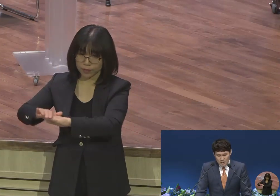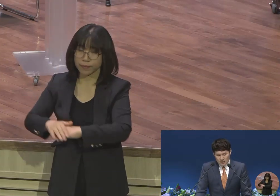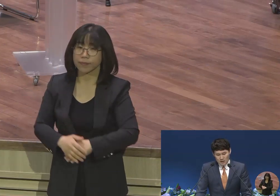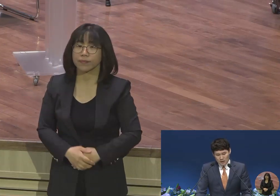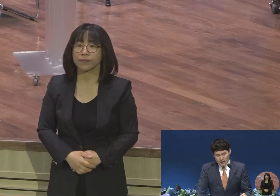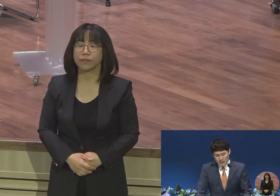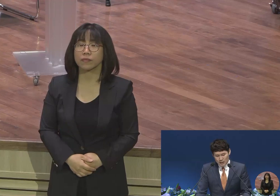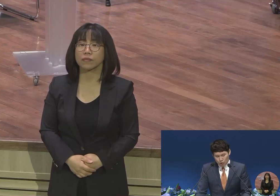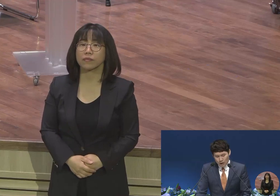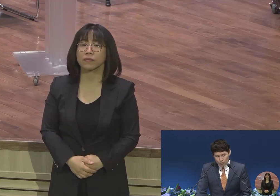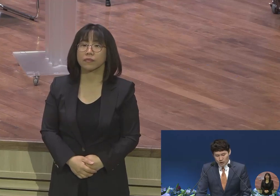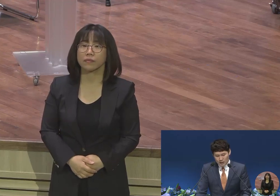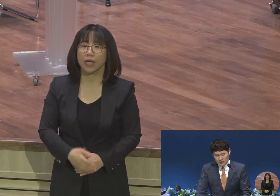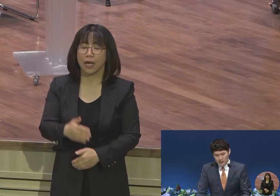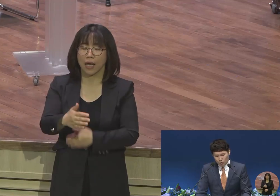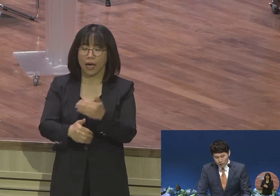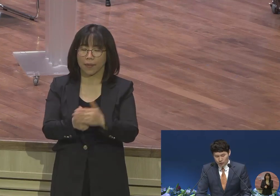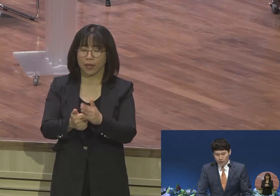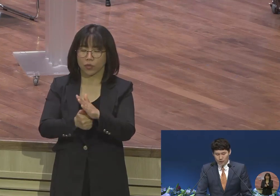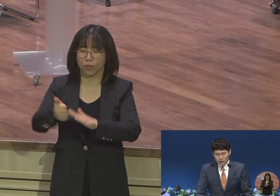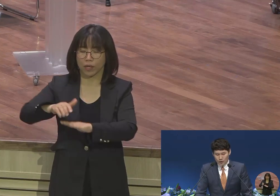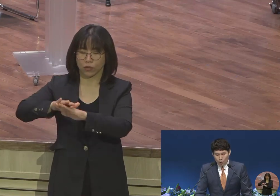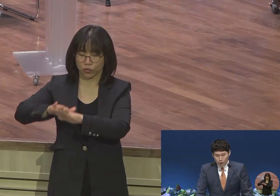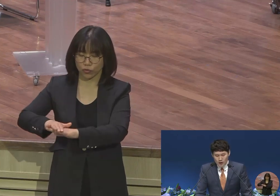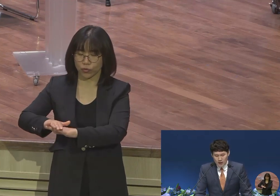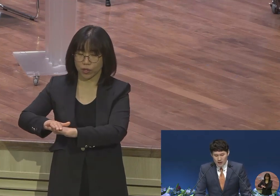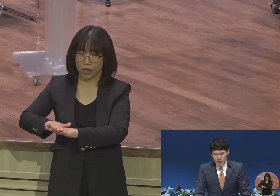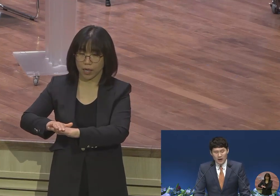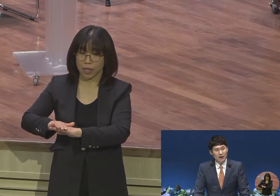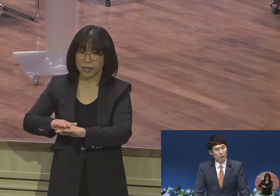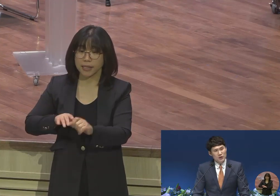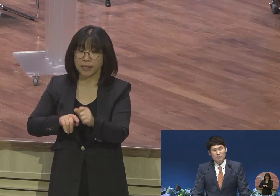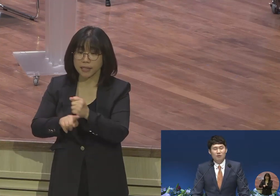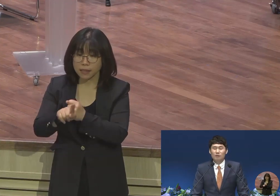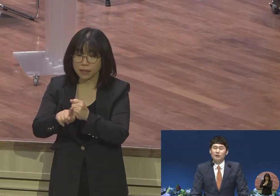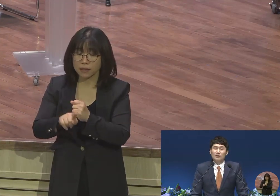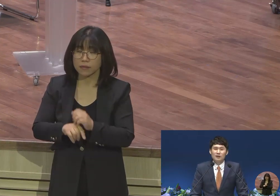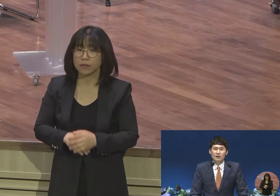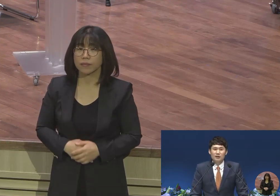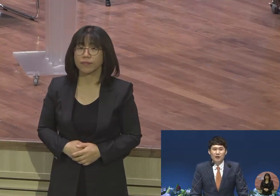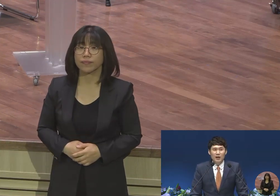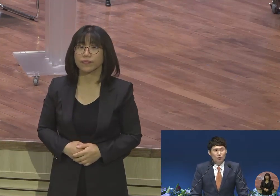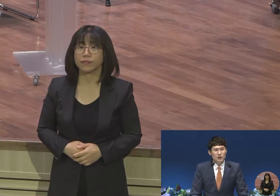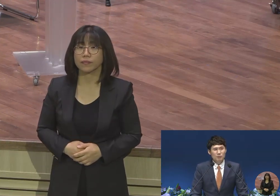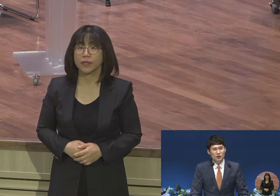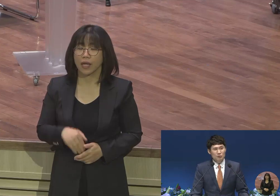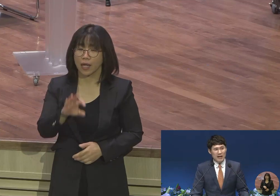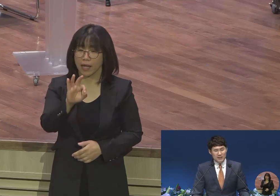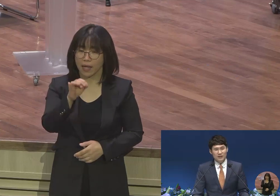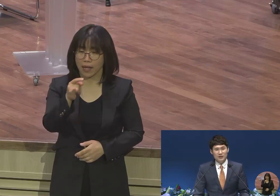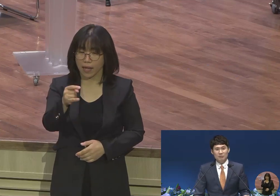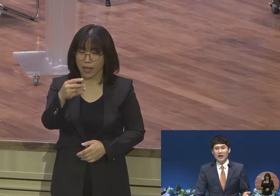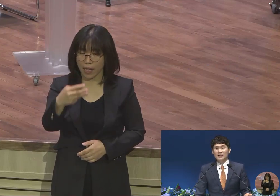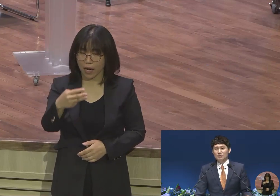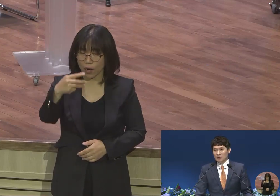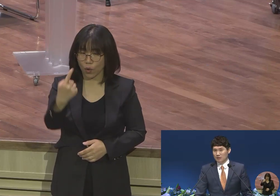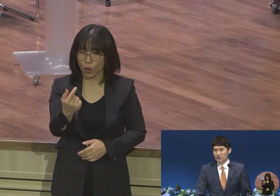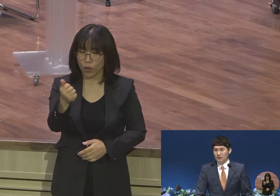하나님께 소망을 두라 이 뜻은 원어로 호힐리 엘로힘이라고 합니다 엘로힘은 여러분이 아시는 것처럼 하나님을 뜻합니다